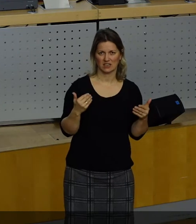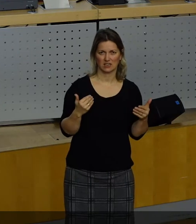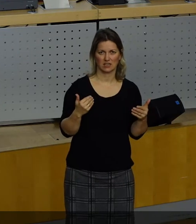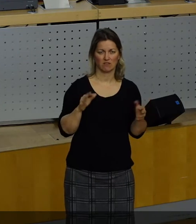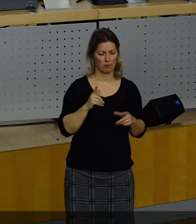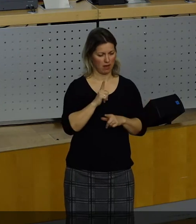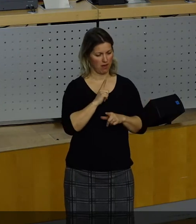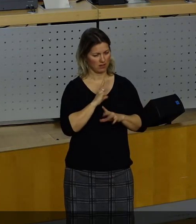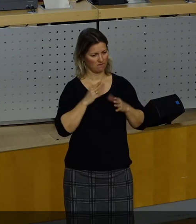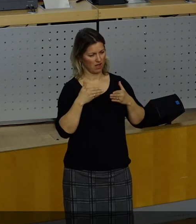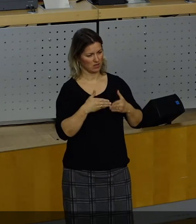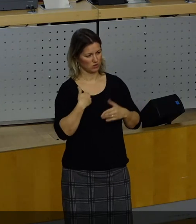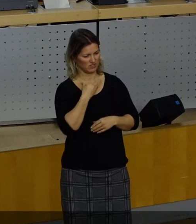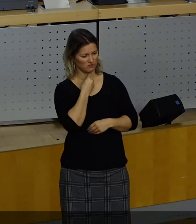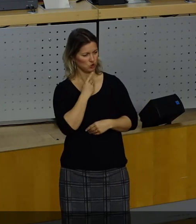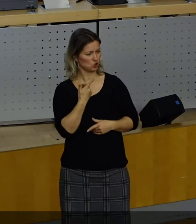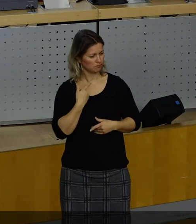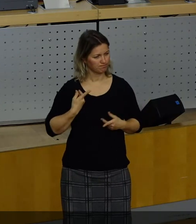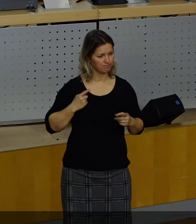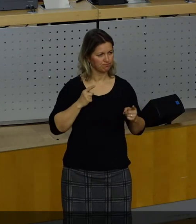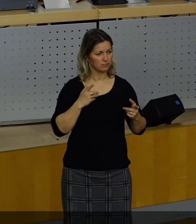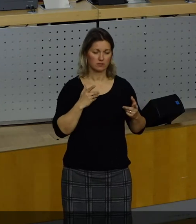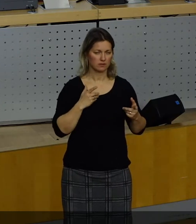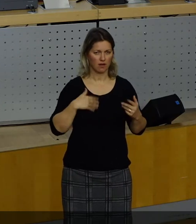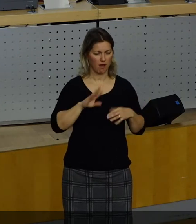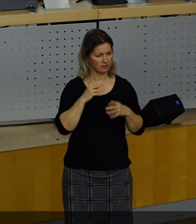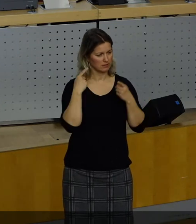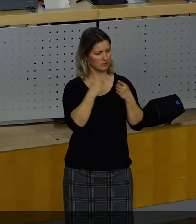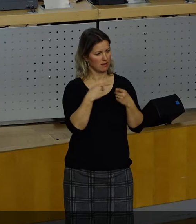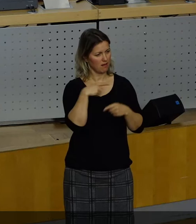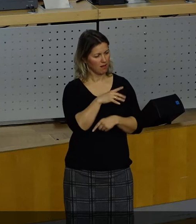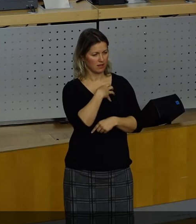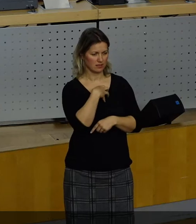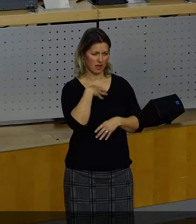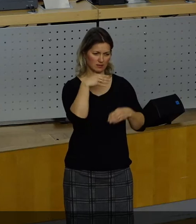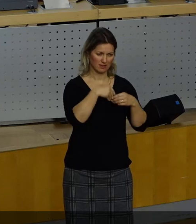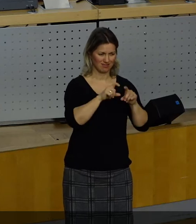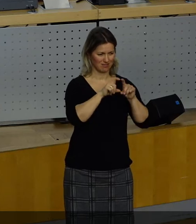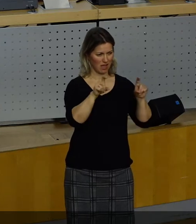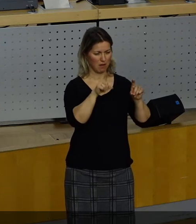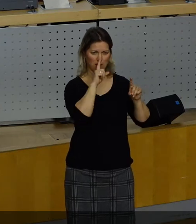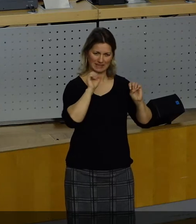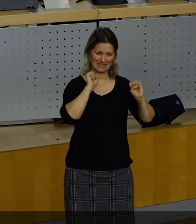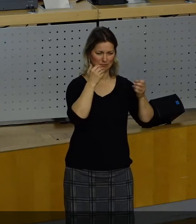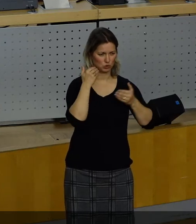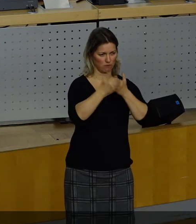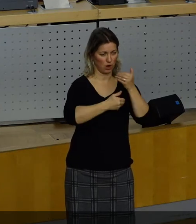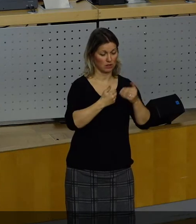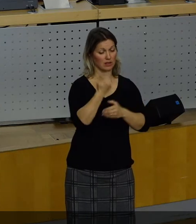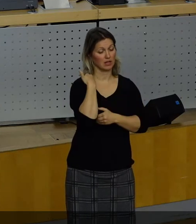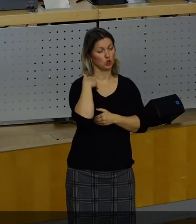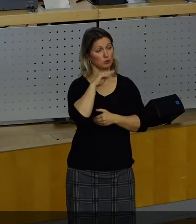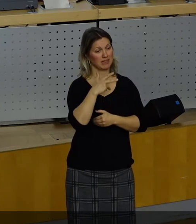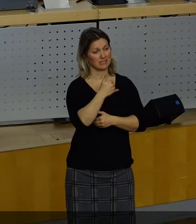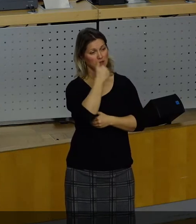eigenen Fraktion, sondern vor allem die Belange für die Weiterentwicklung der Erfolgsgeschichte Dresden nach der Friedlichen Revolution vor über 30 Jahren